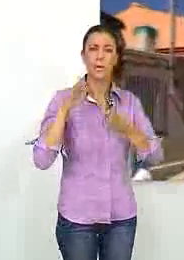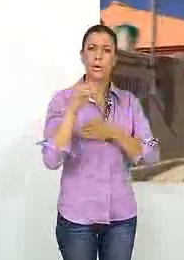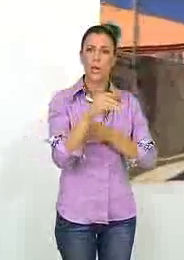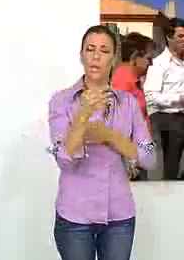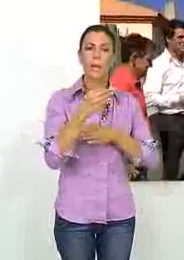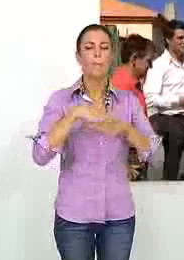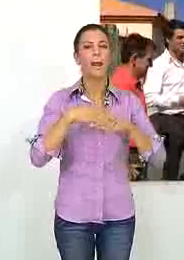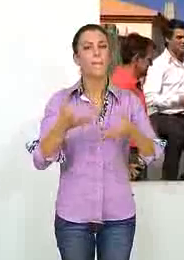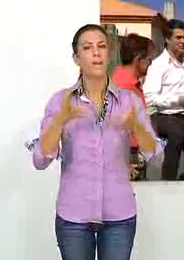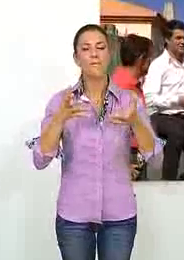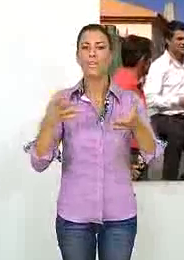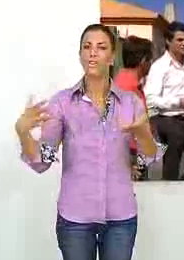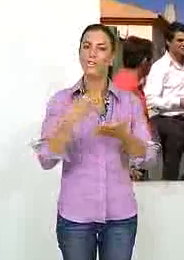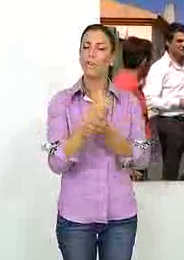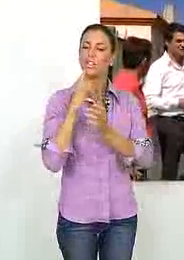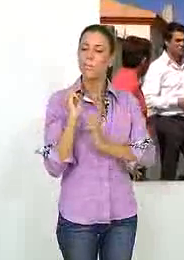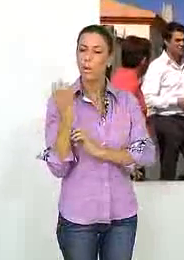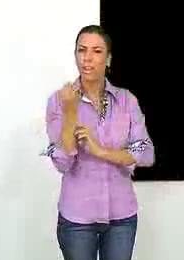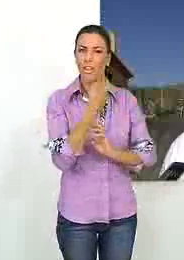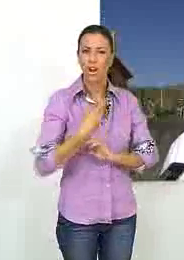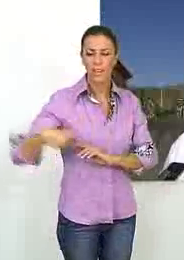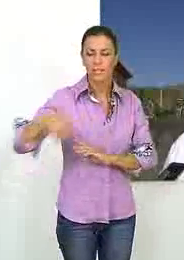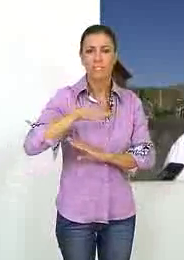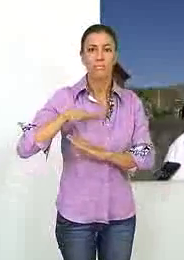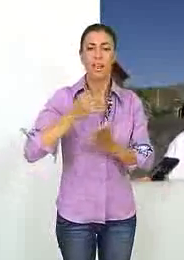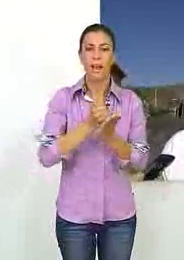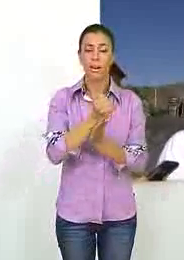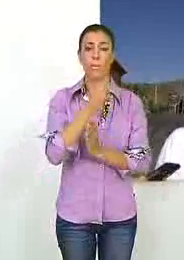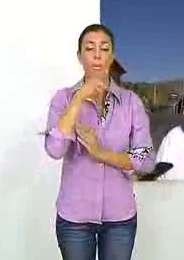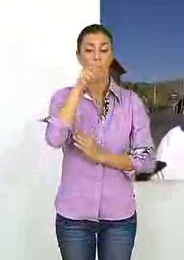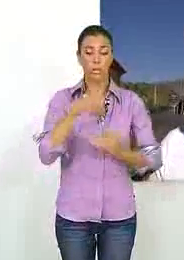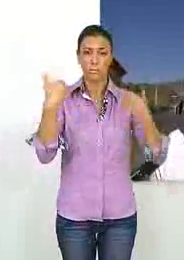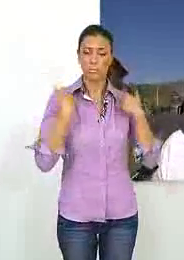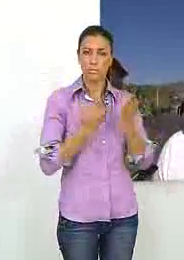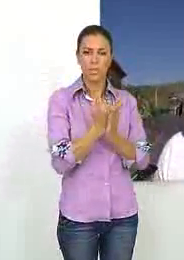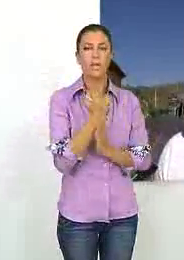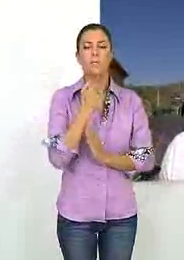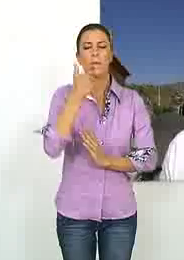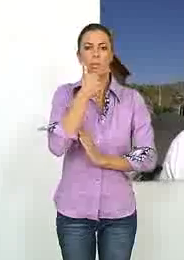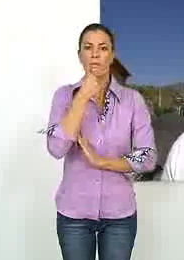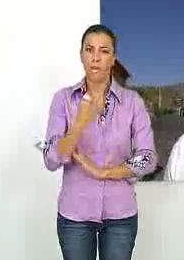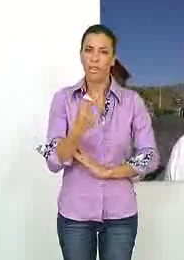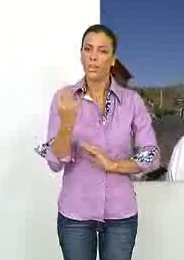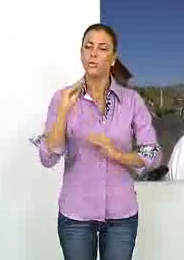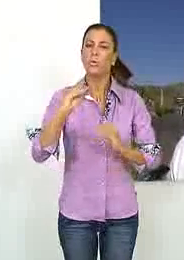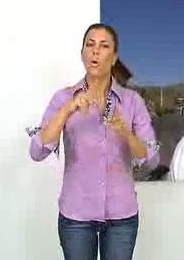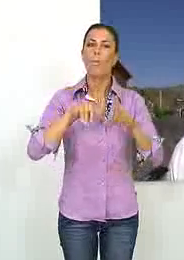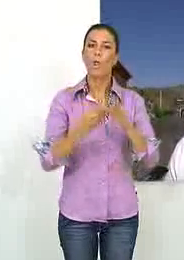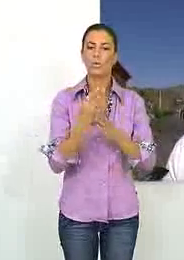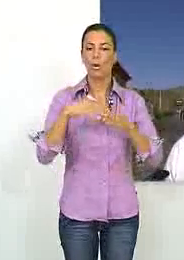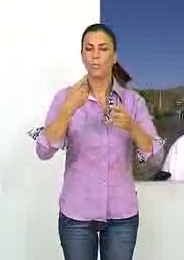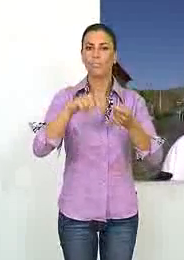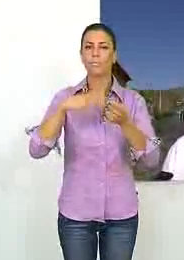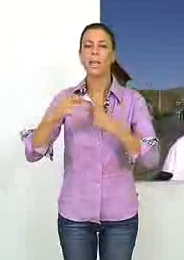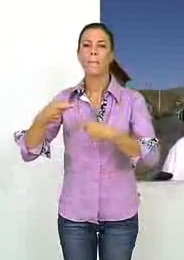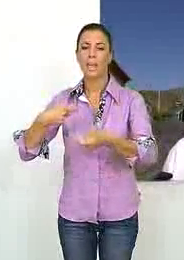en el beneficio de la explotación agraria del municipio ya que los agricultores tienen facilidad para poner sus productos en el mercado.